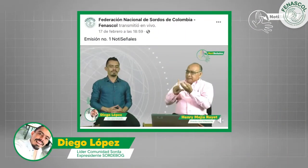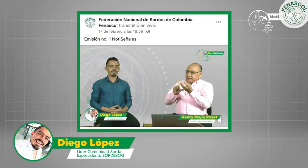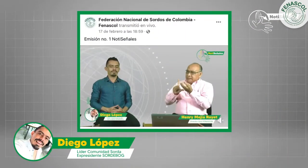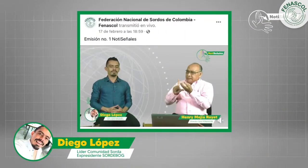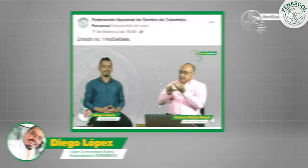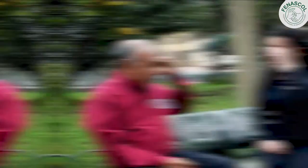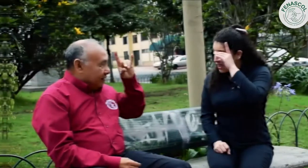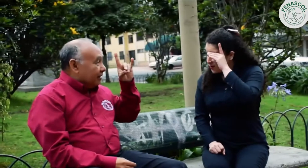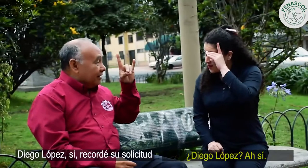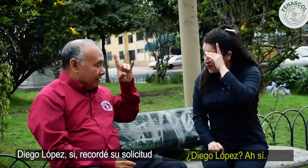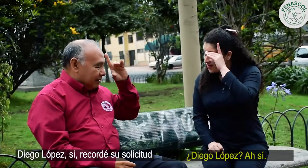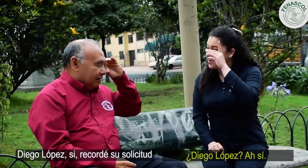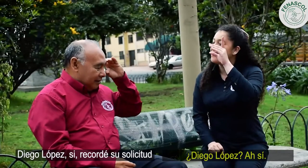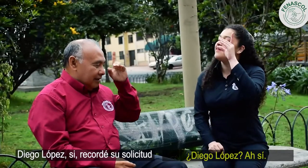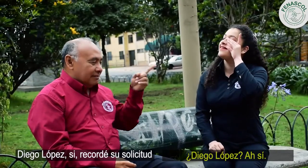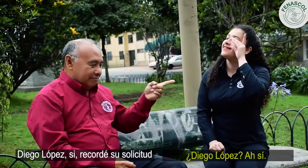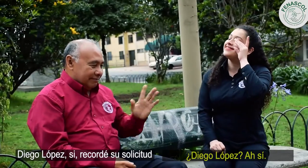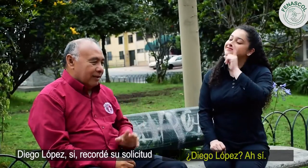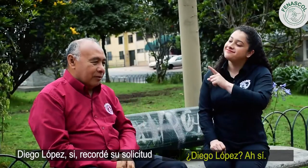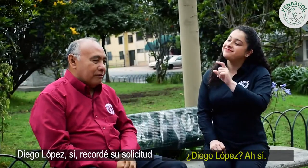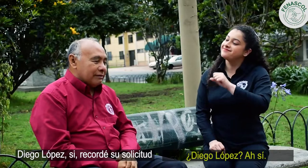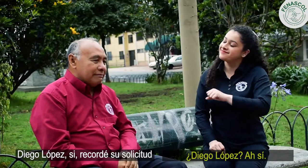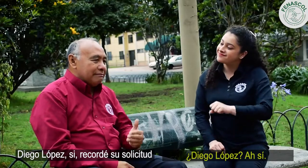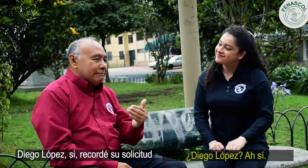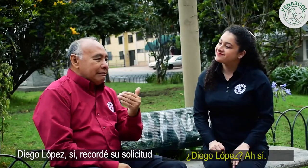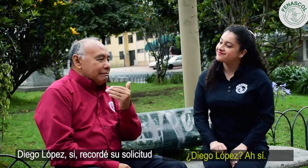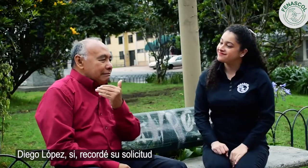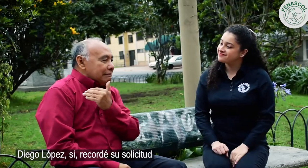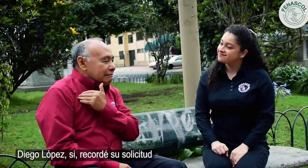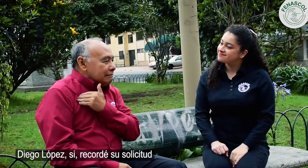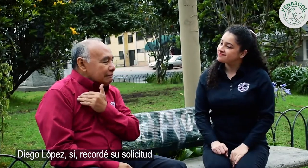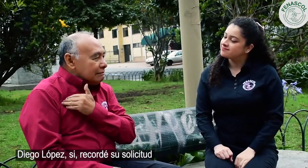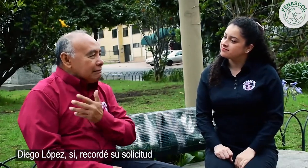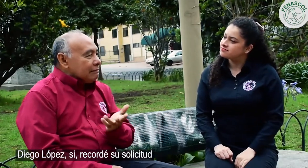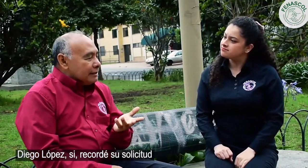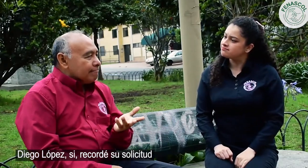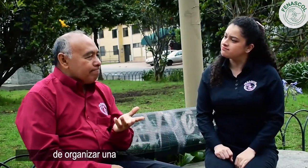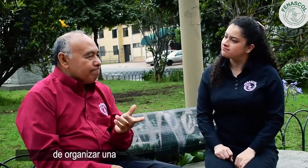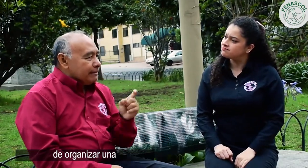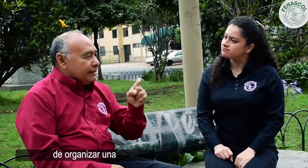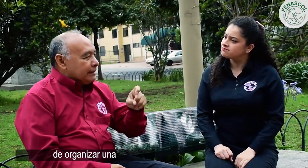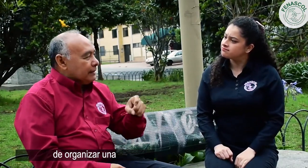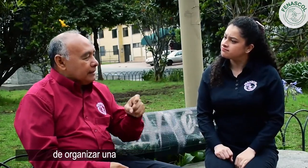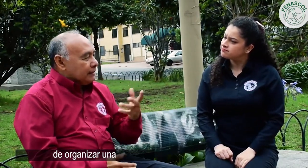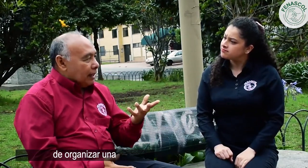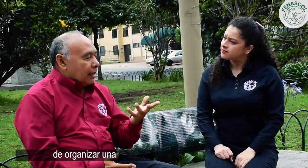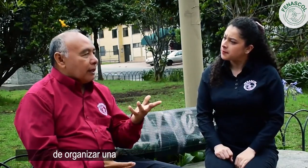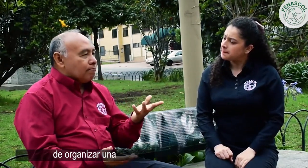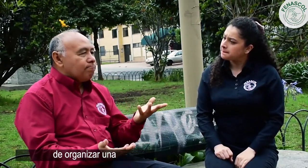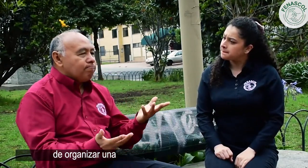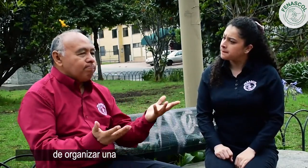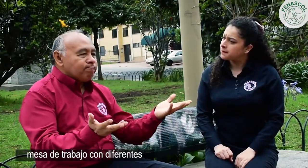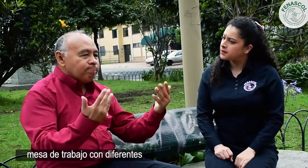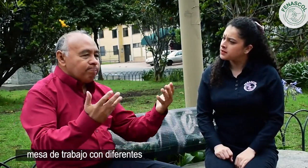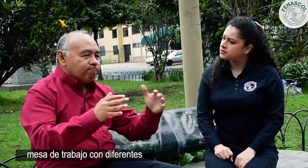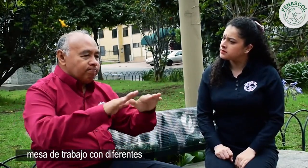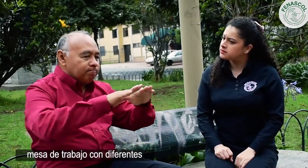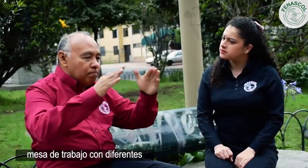comunidad sorda diego lópez y recordé su solicitud de organizar una mesa de trabajo